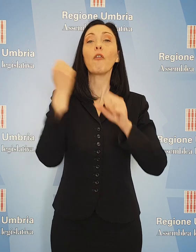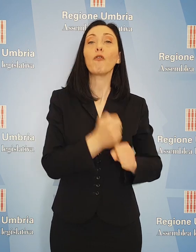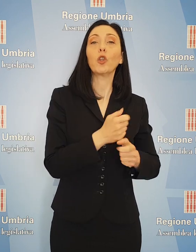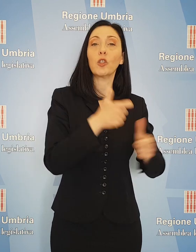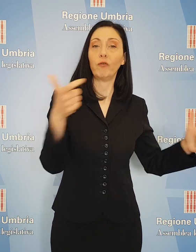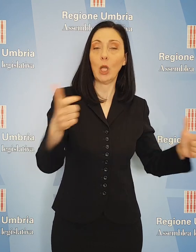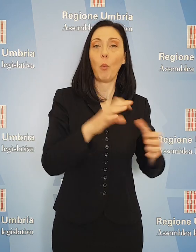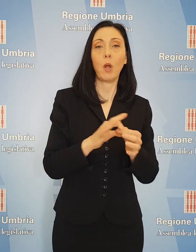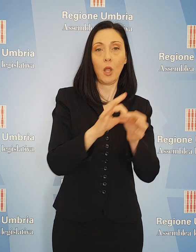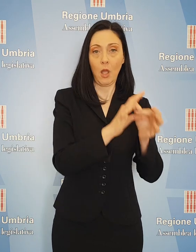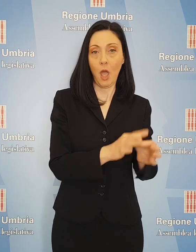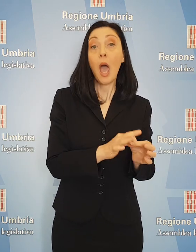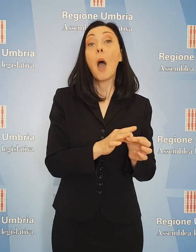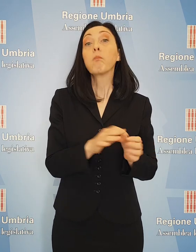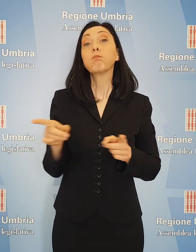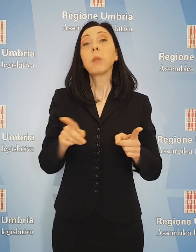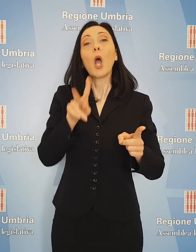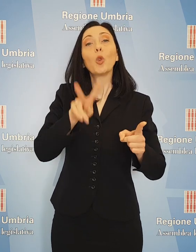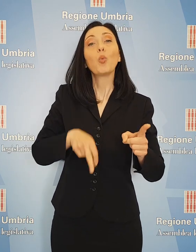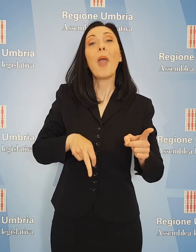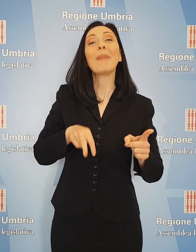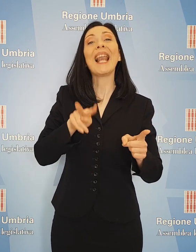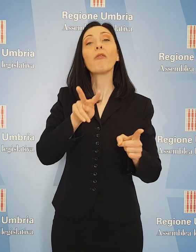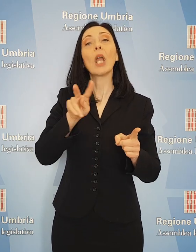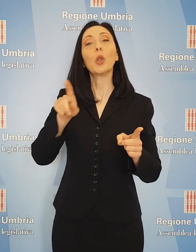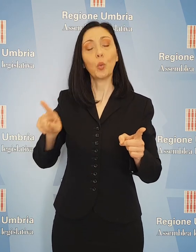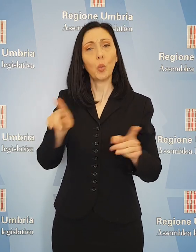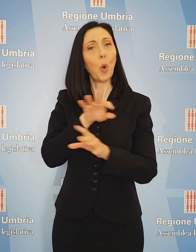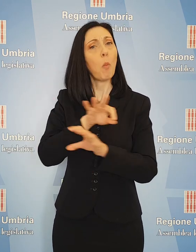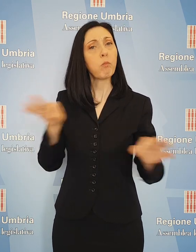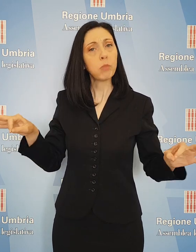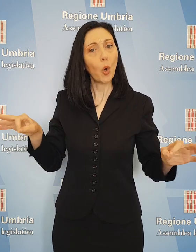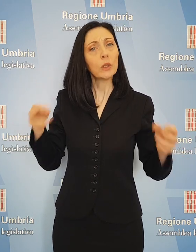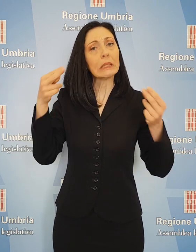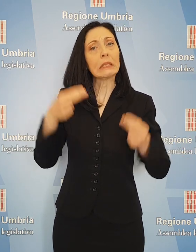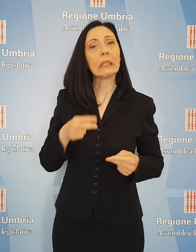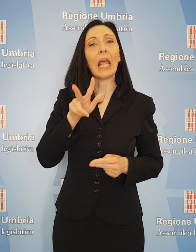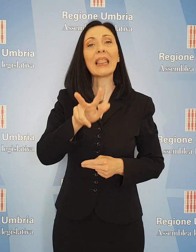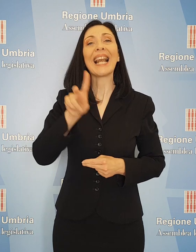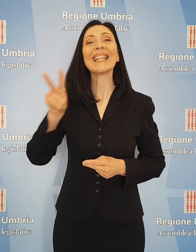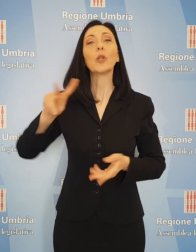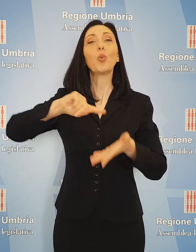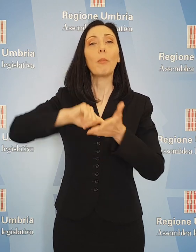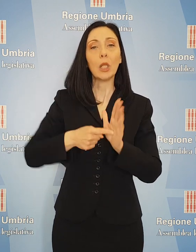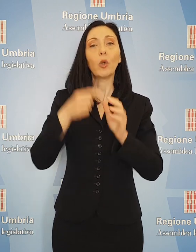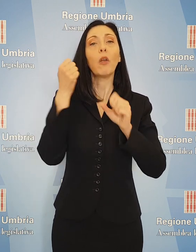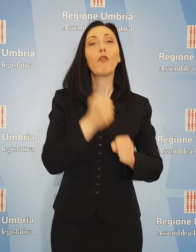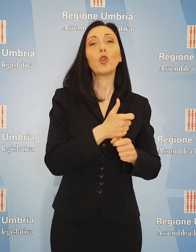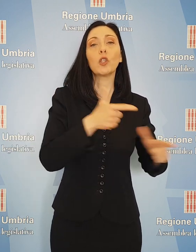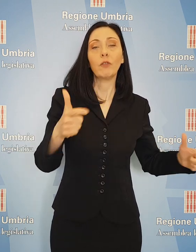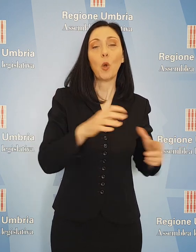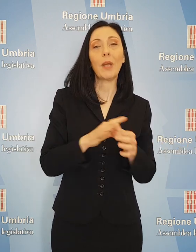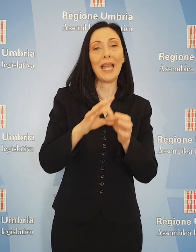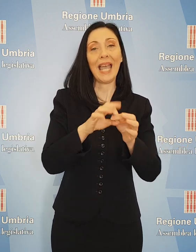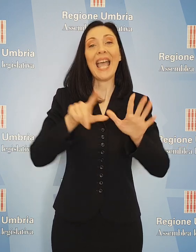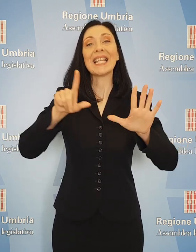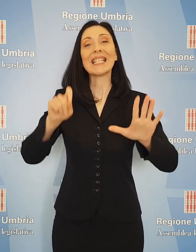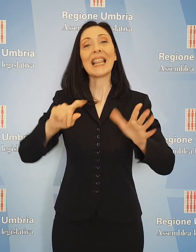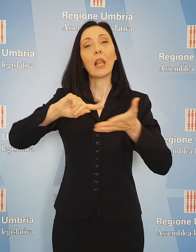Nel corso del 2021 avremo a disposizione 32 milioni dal Fondo Sviluppo e Coesione, 70 milioni dal FESR